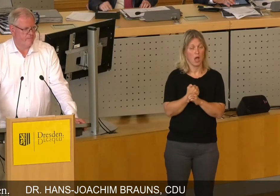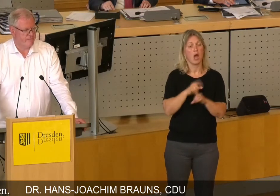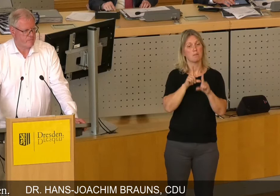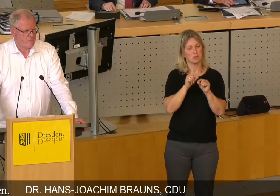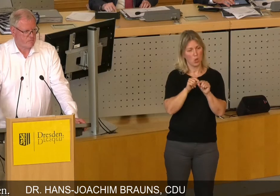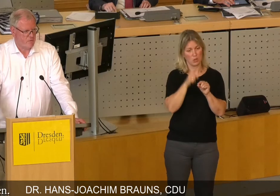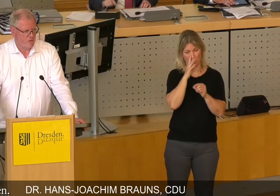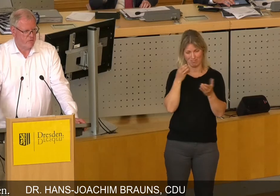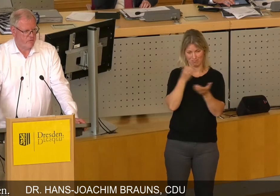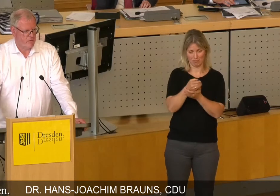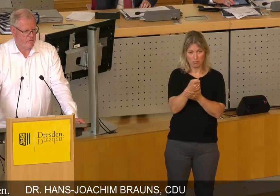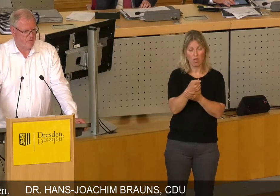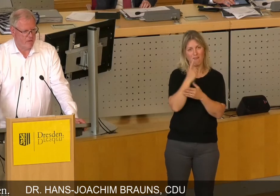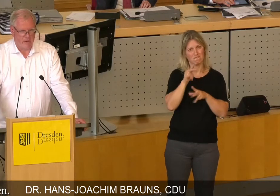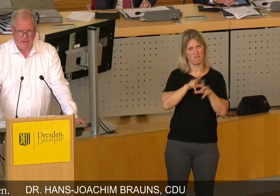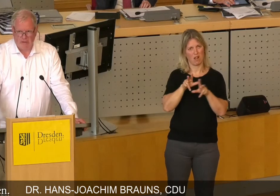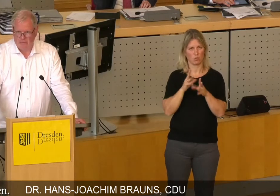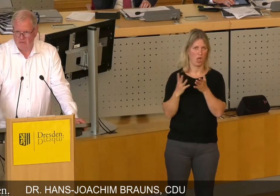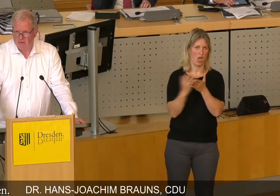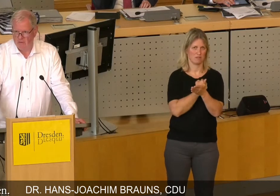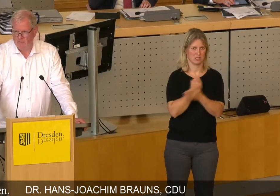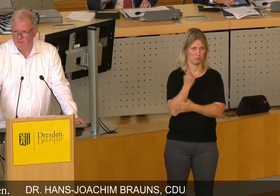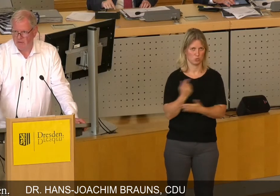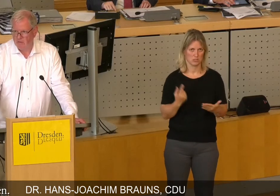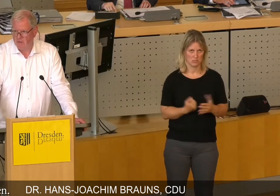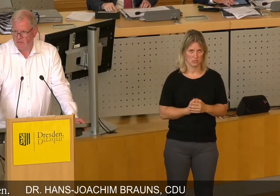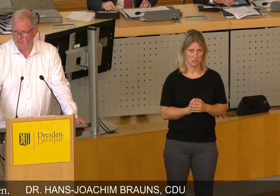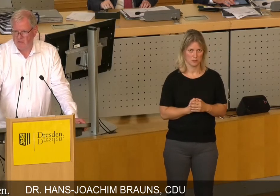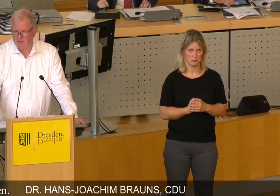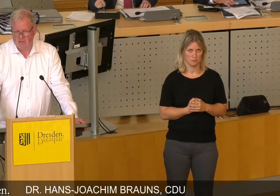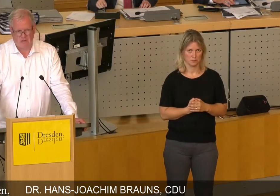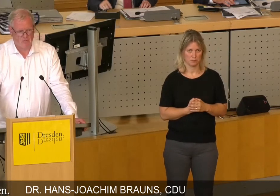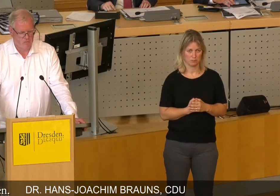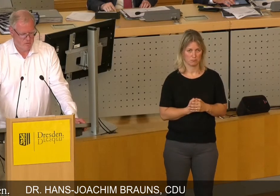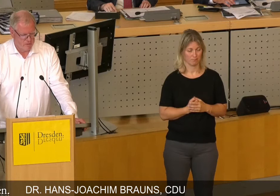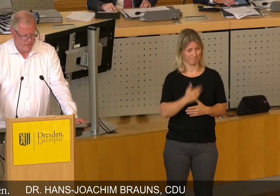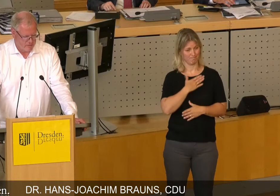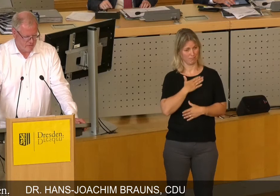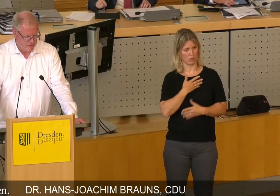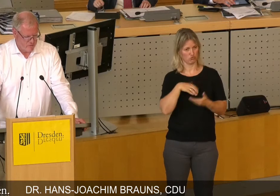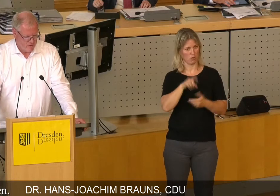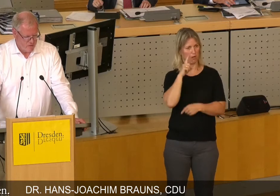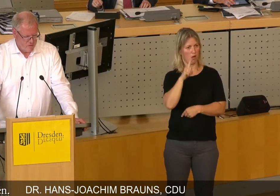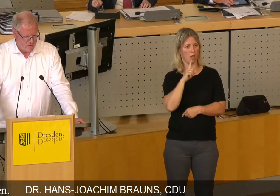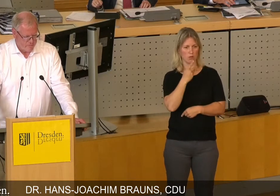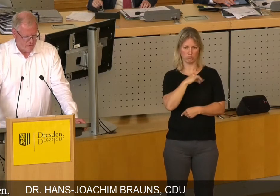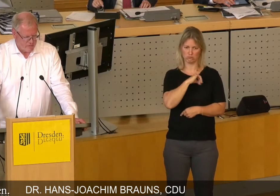haben. Und an einer effiziellen Verwaltung kann uns als Stadtrat auch nur gelegen sein.